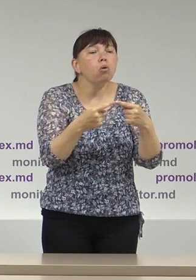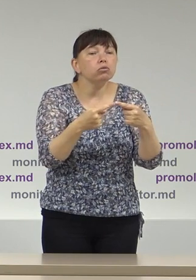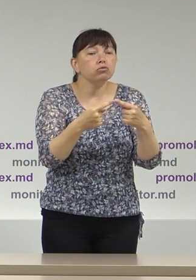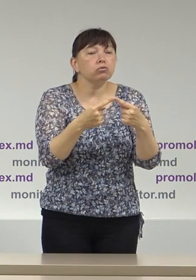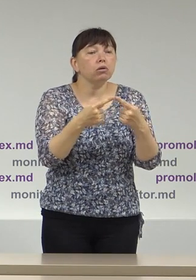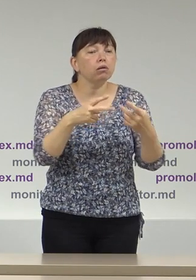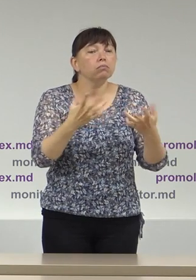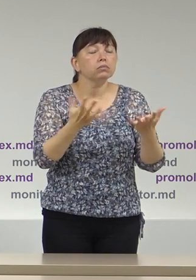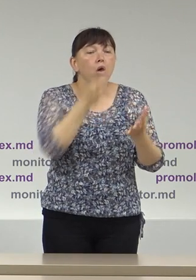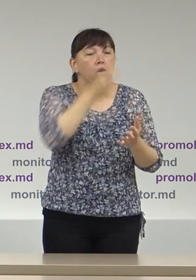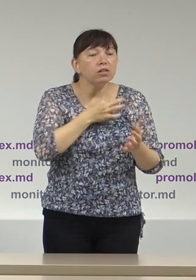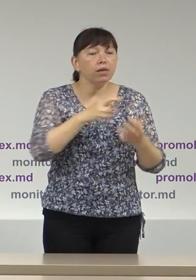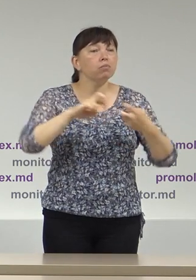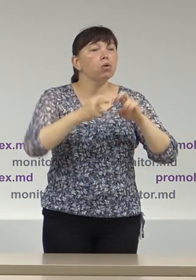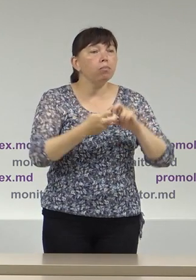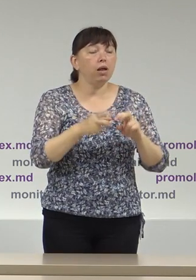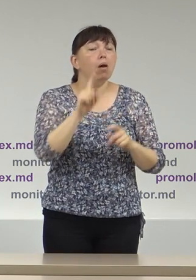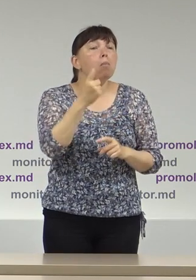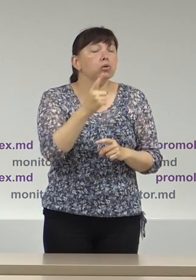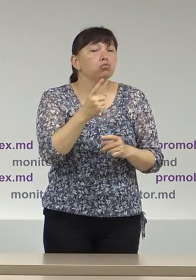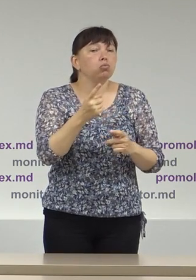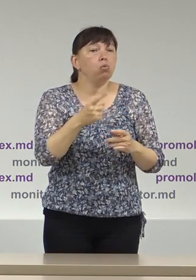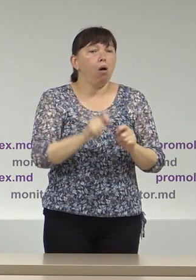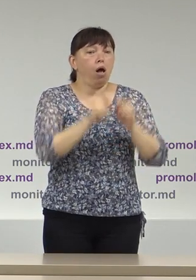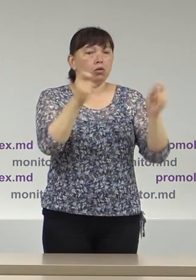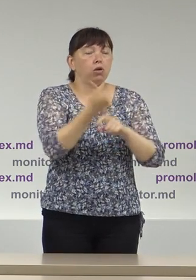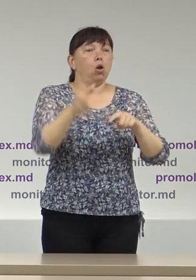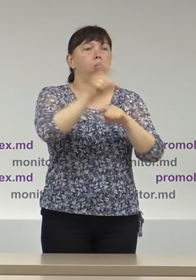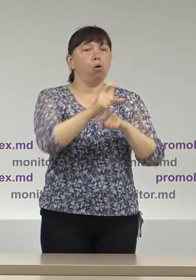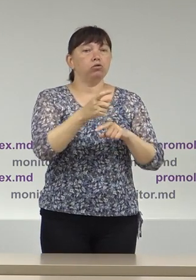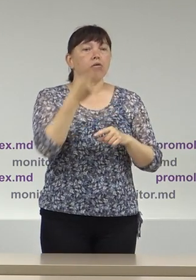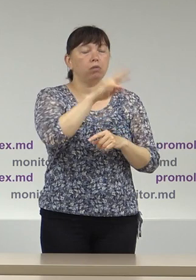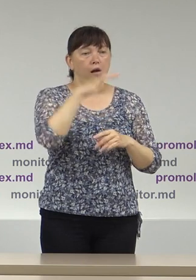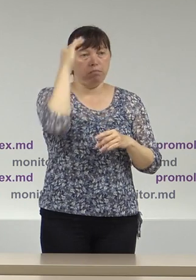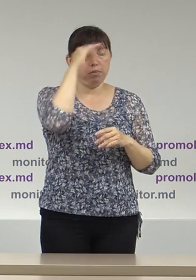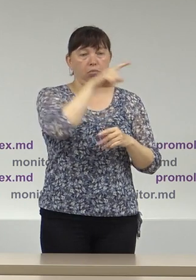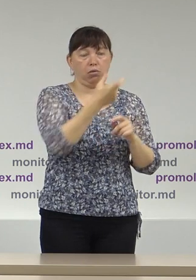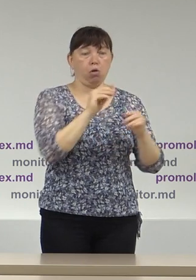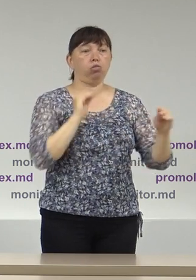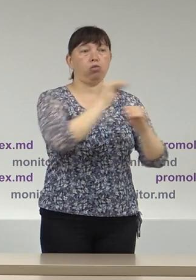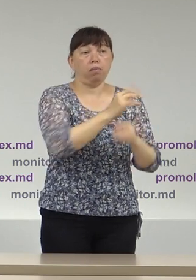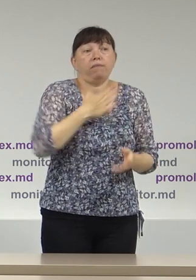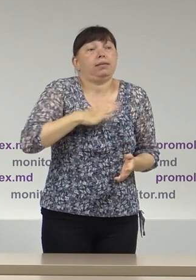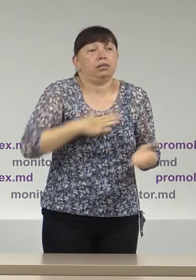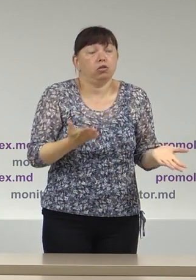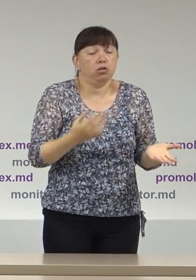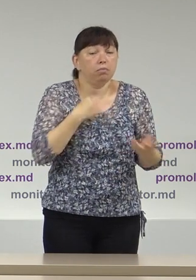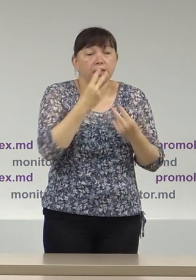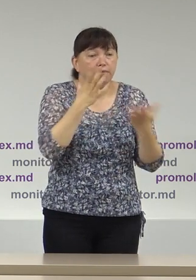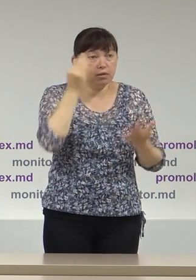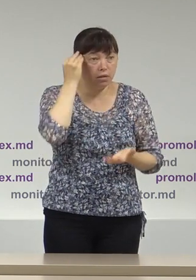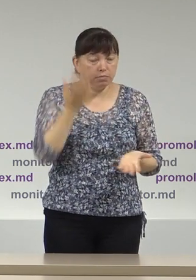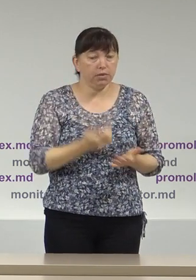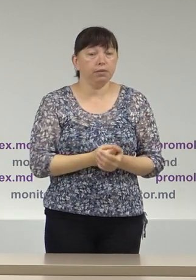de ce s-au creat mai multe secții de votare pentru alegătorii din regiunea transnistreană. Mai mult decât atât, am